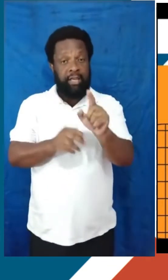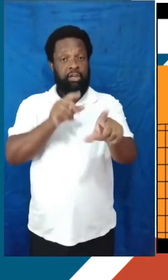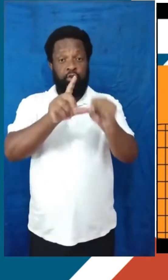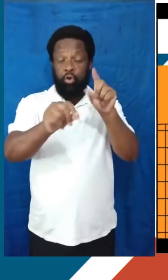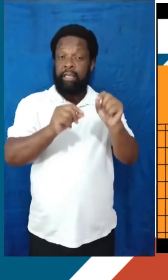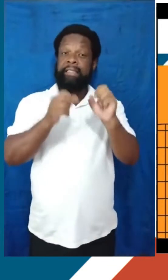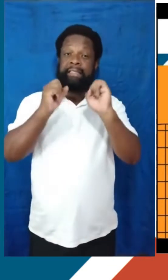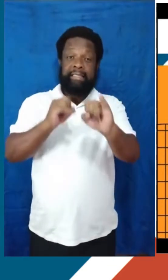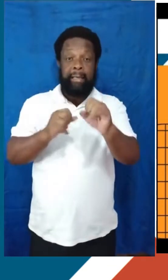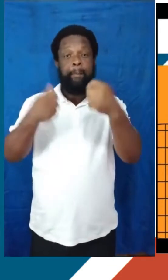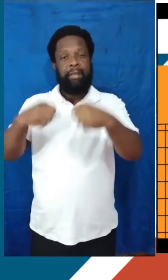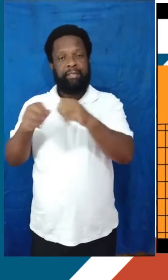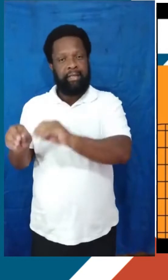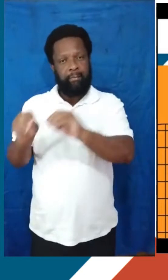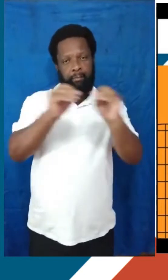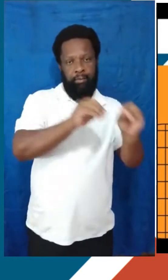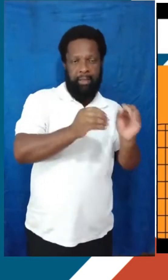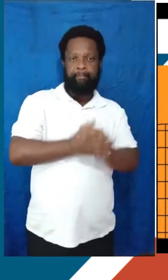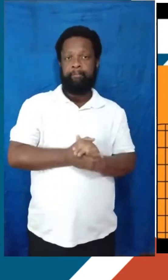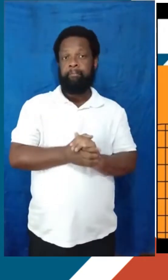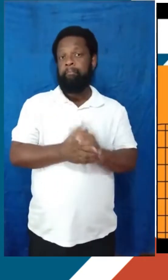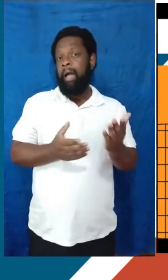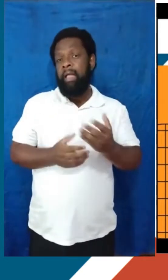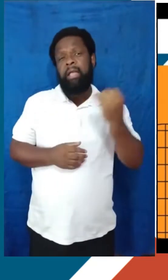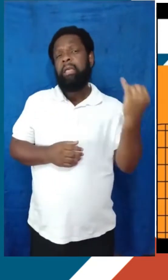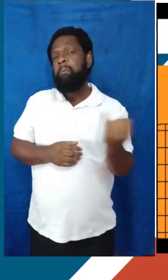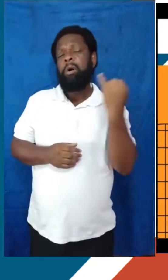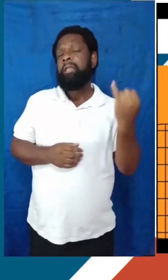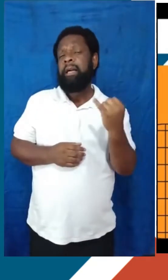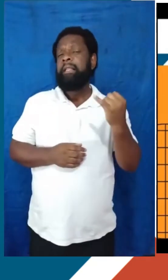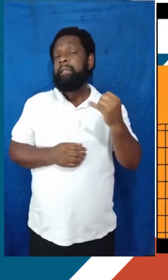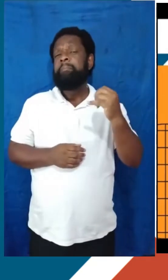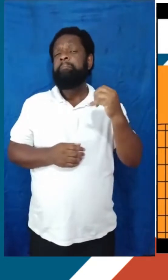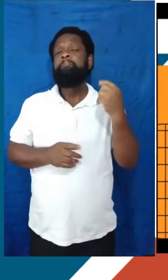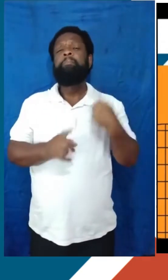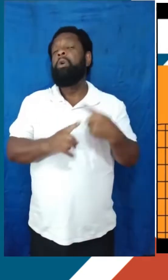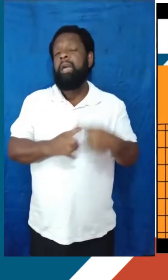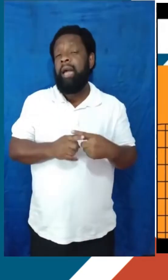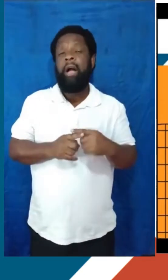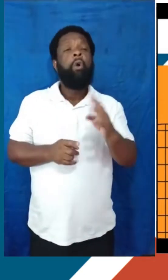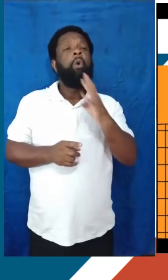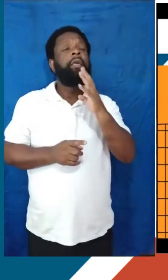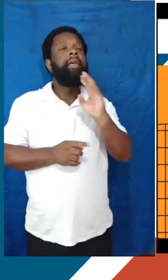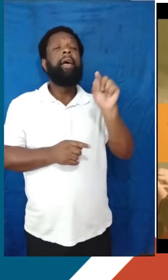seja necessário se mudar. E por que é tão importante a gente saber sobre as universidades?